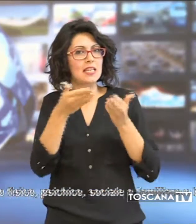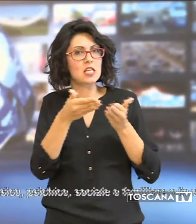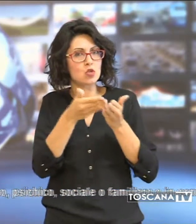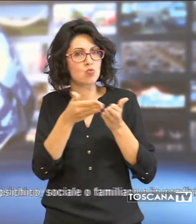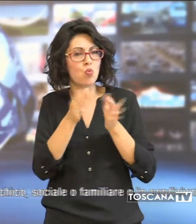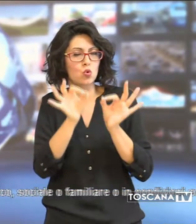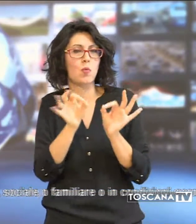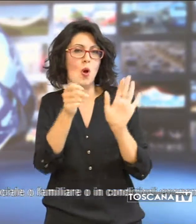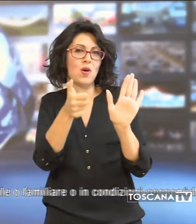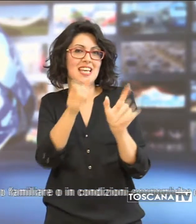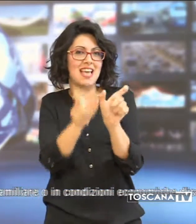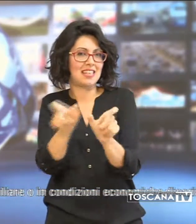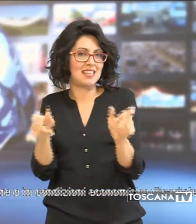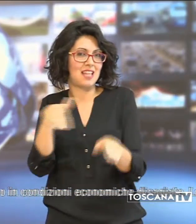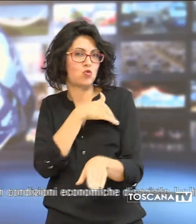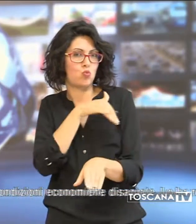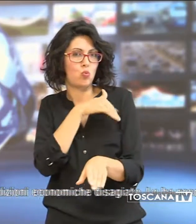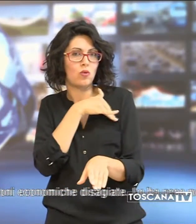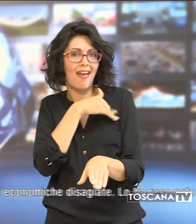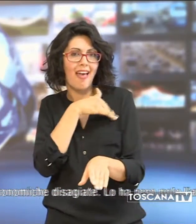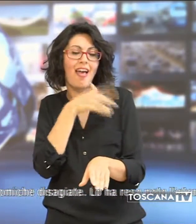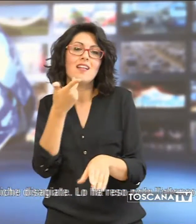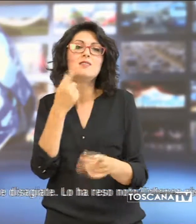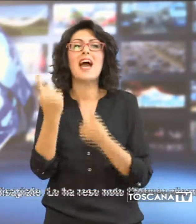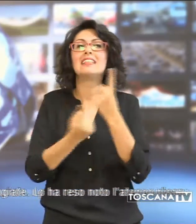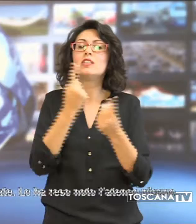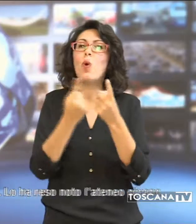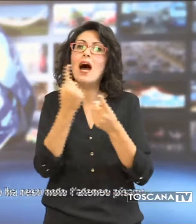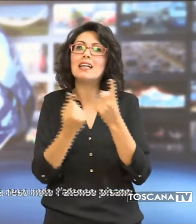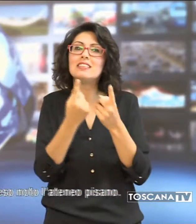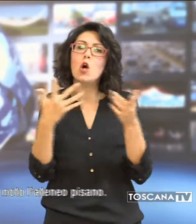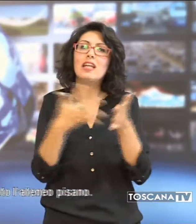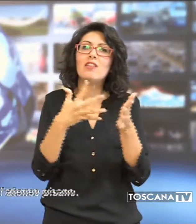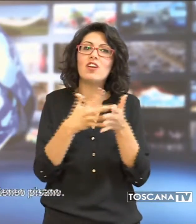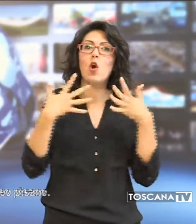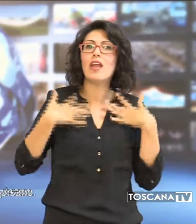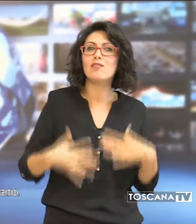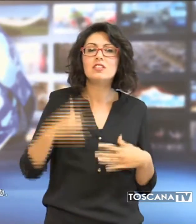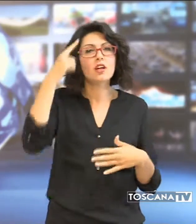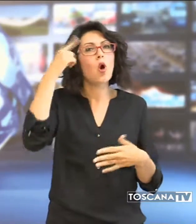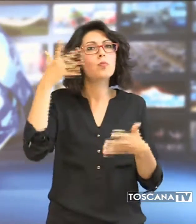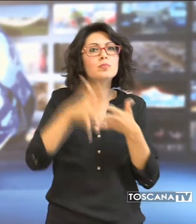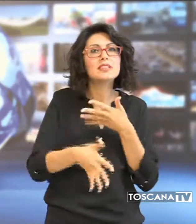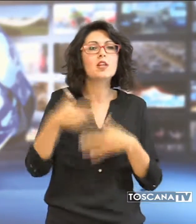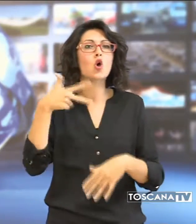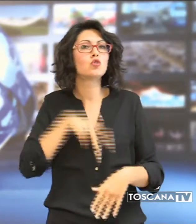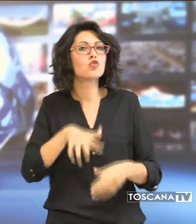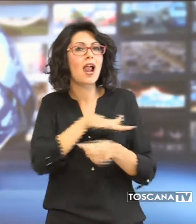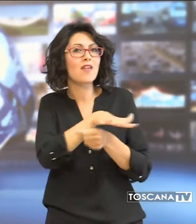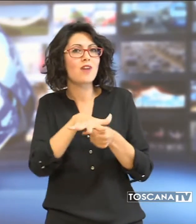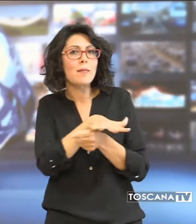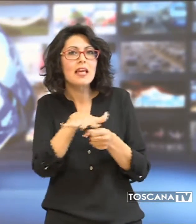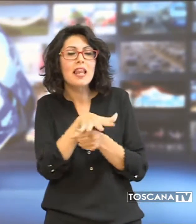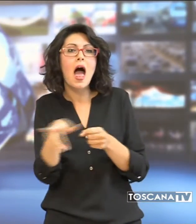altrettanti studenti che si trovano in condizioni di svantaggio fisico, psichico, sociale o familiare